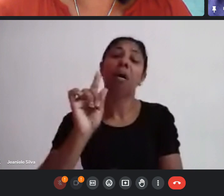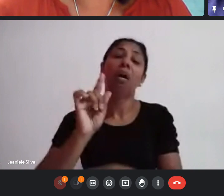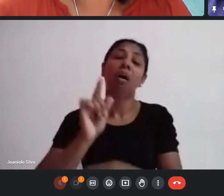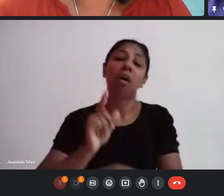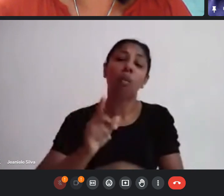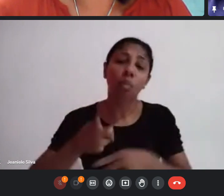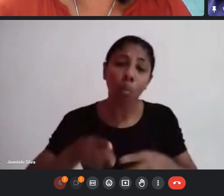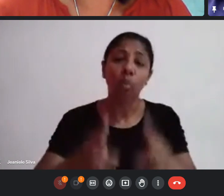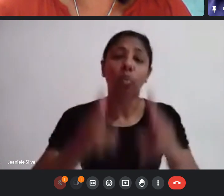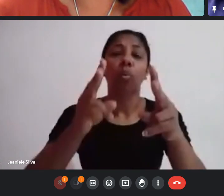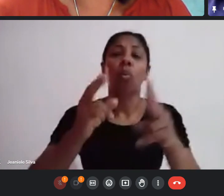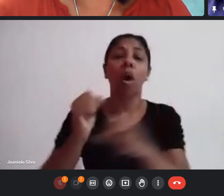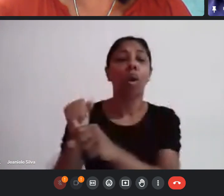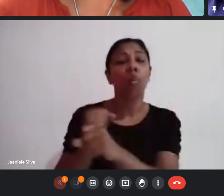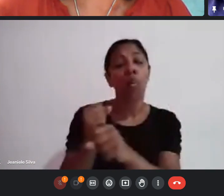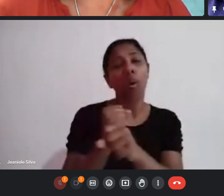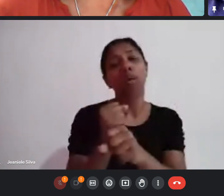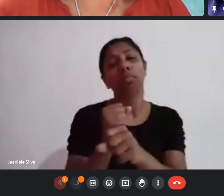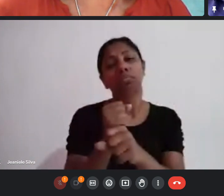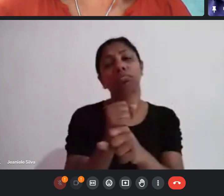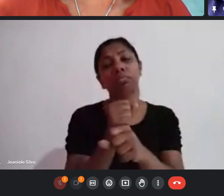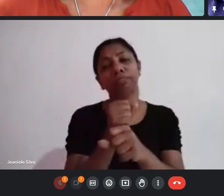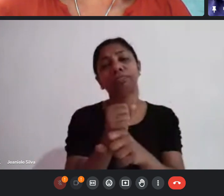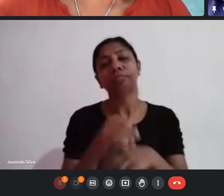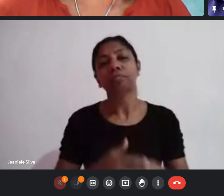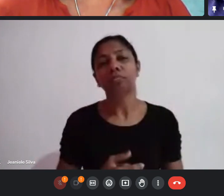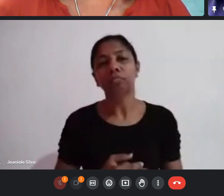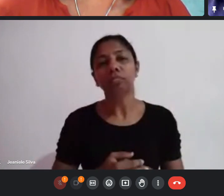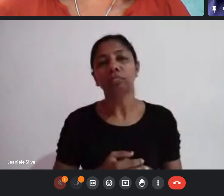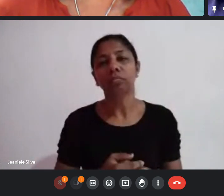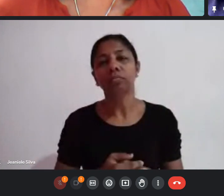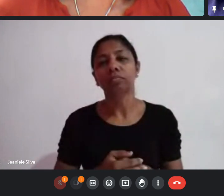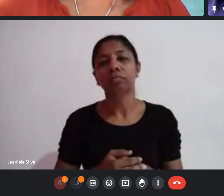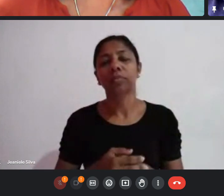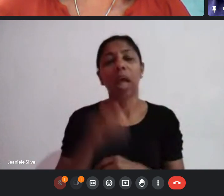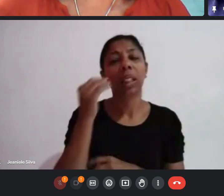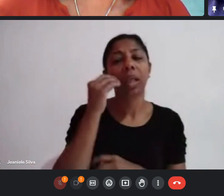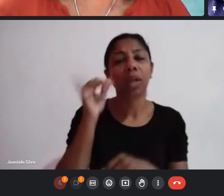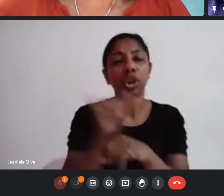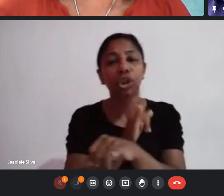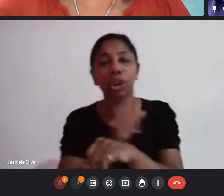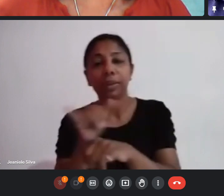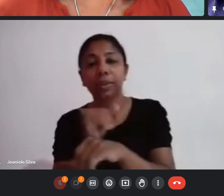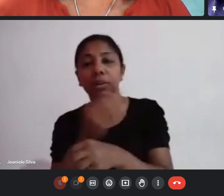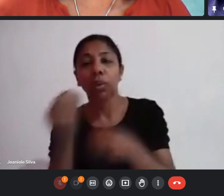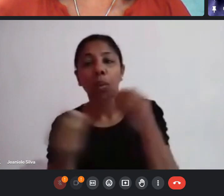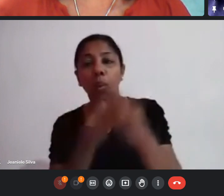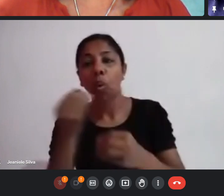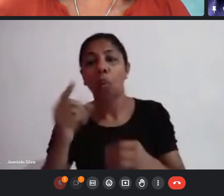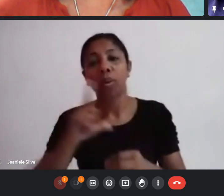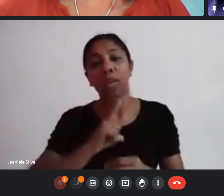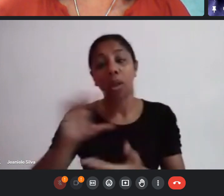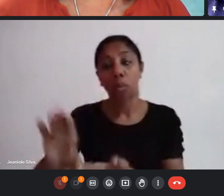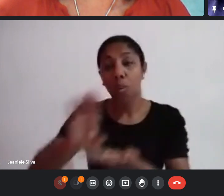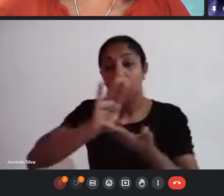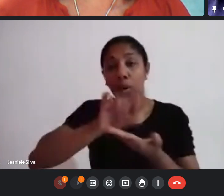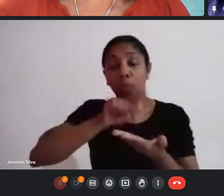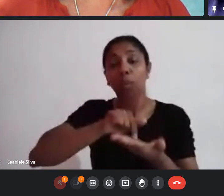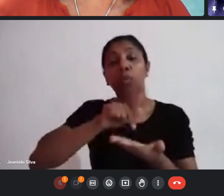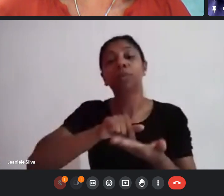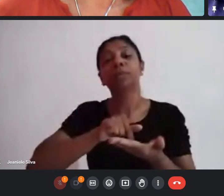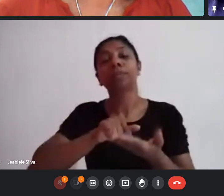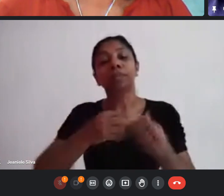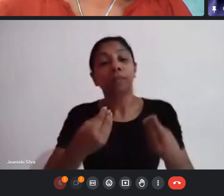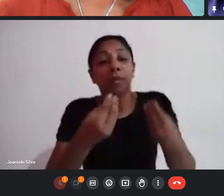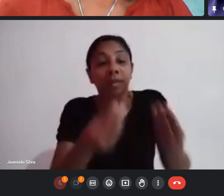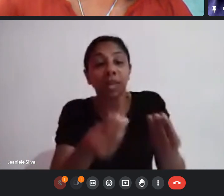esplancar a ideia mas era isso é buscar um meio de ter os recursos para dar uma